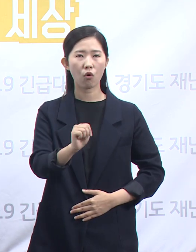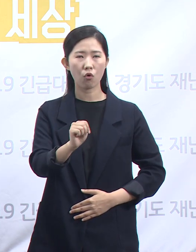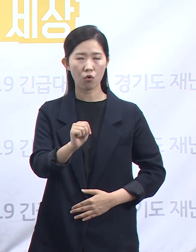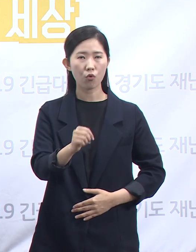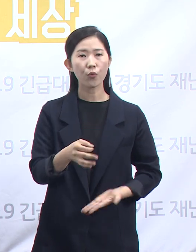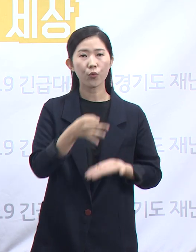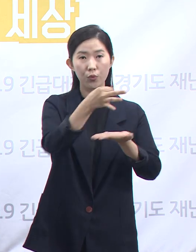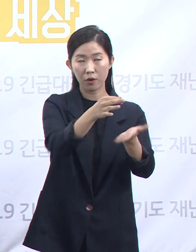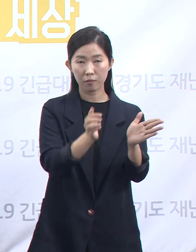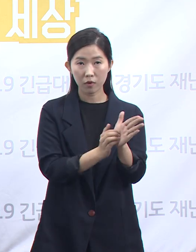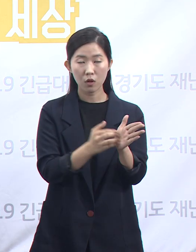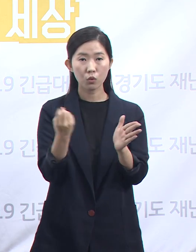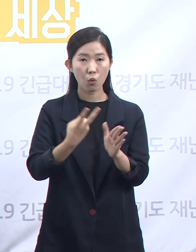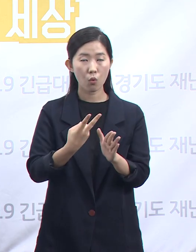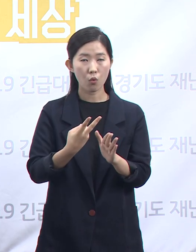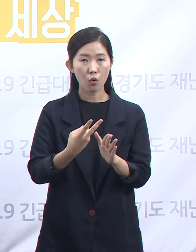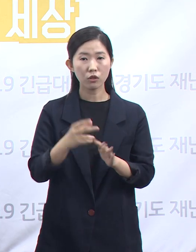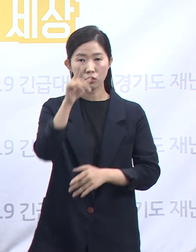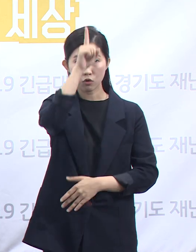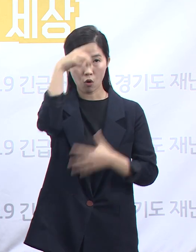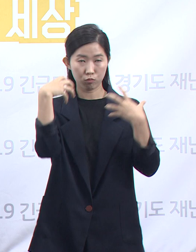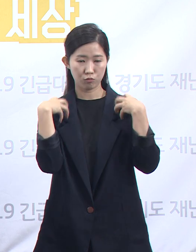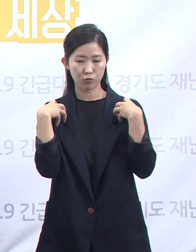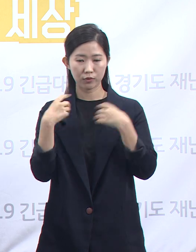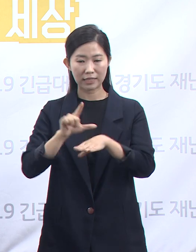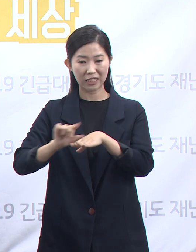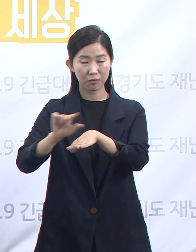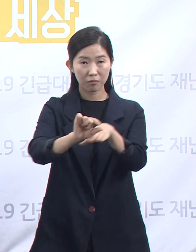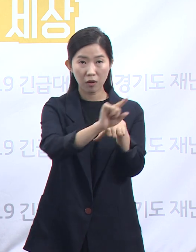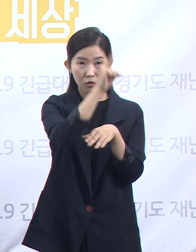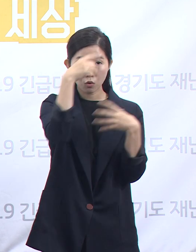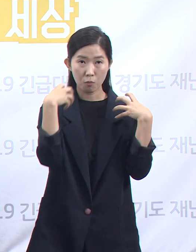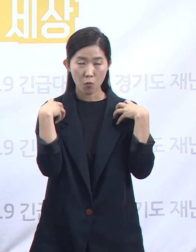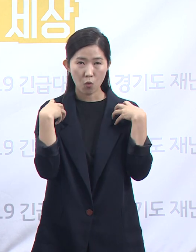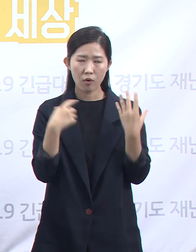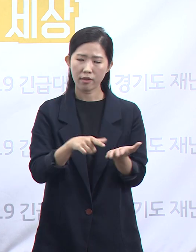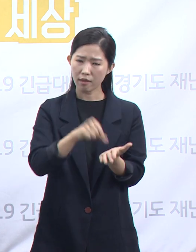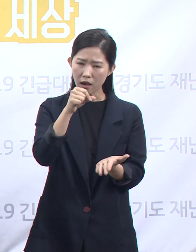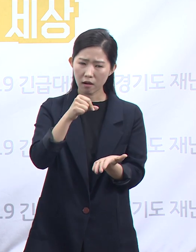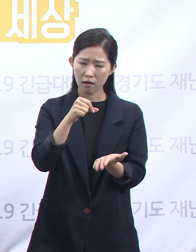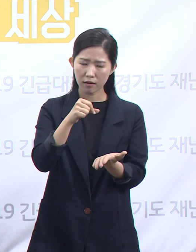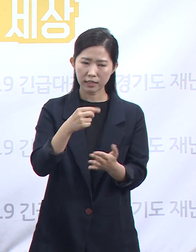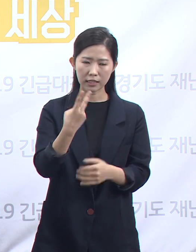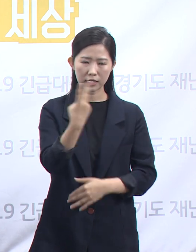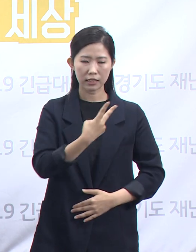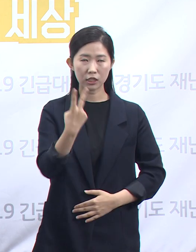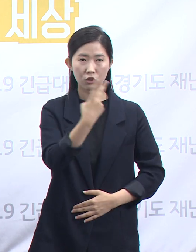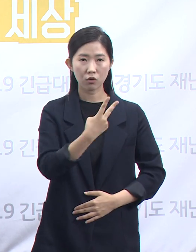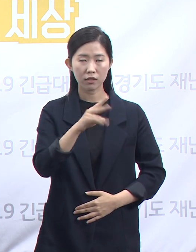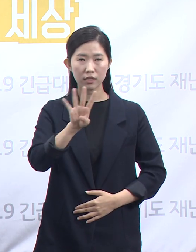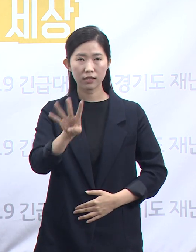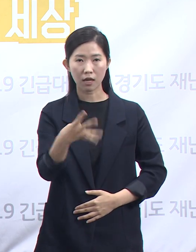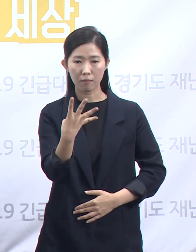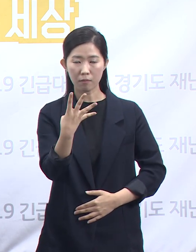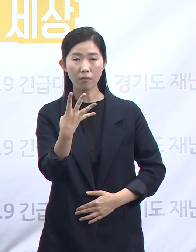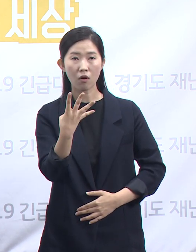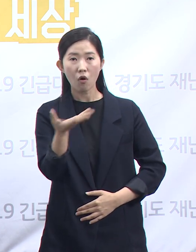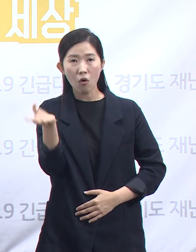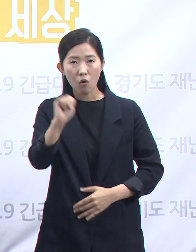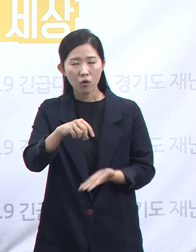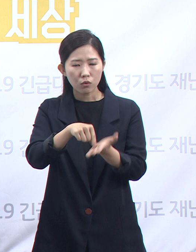지방정부에서는 같은 기간 동안 약 2,664억 원의 조달수수료를 납부하고 있습니다.